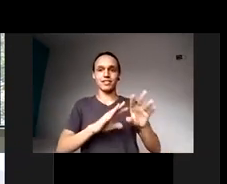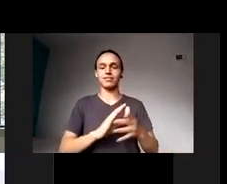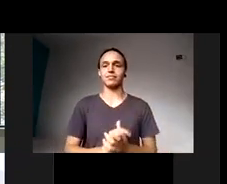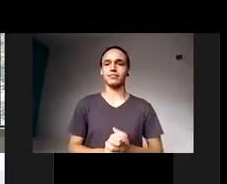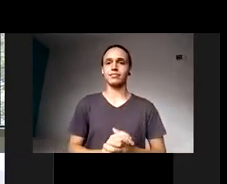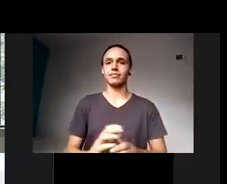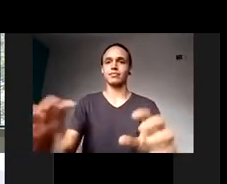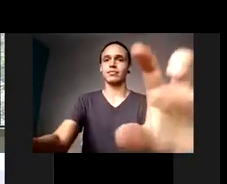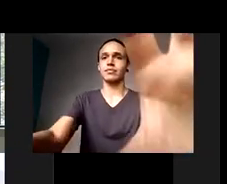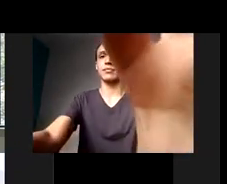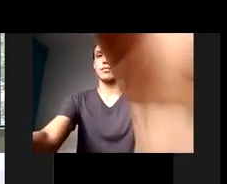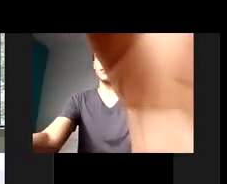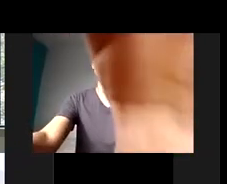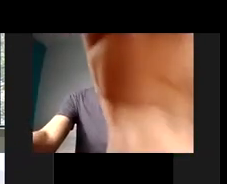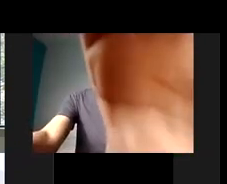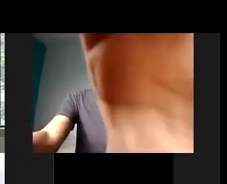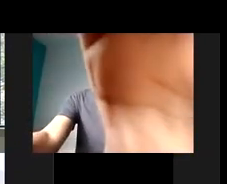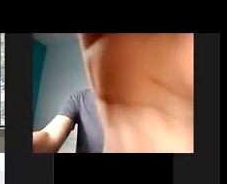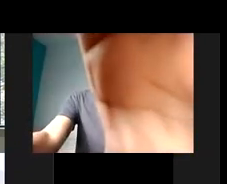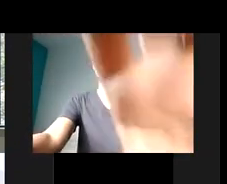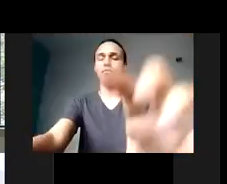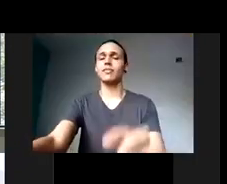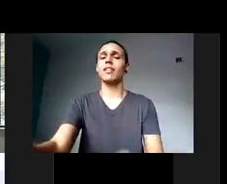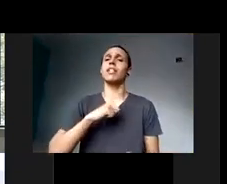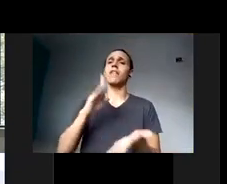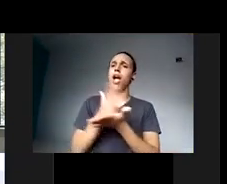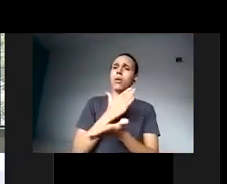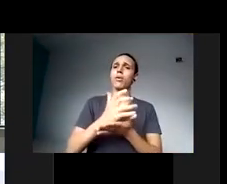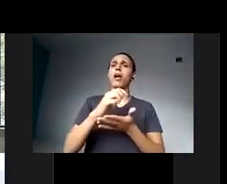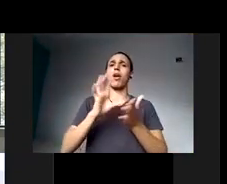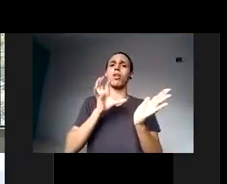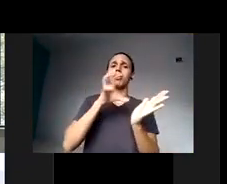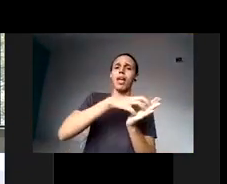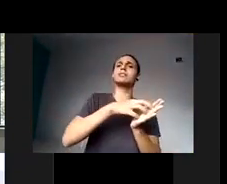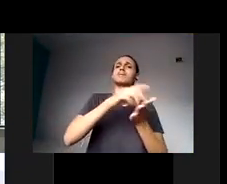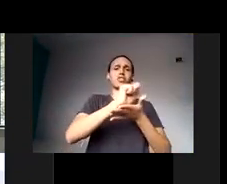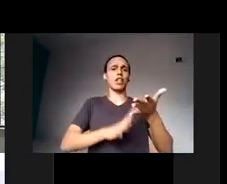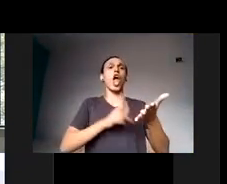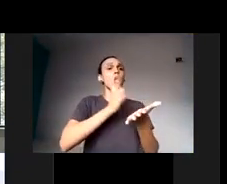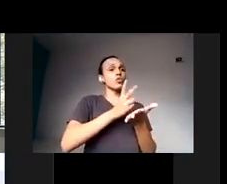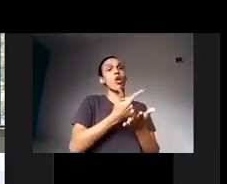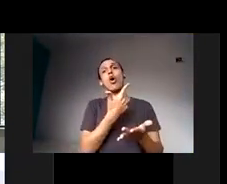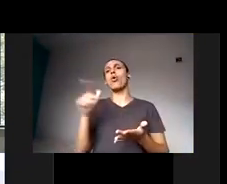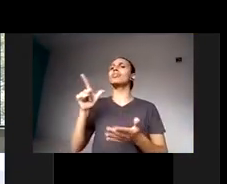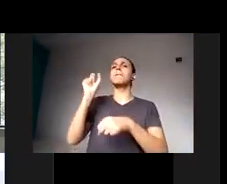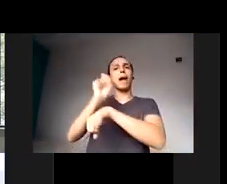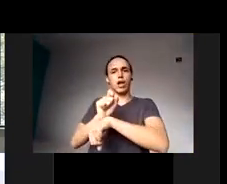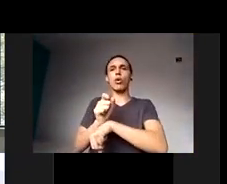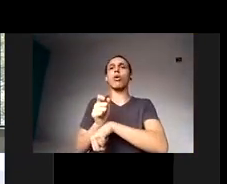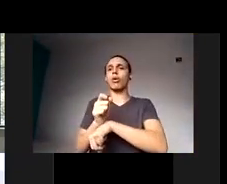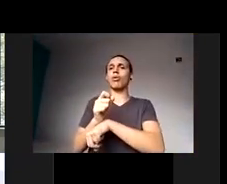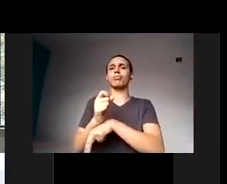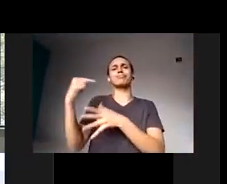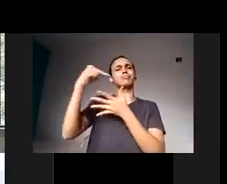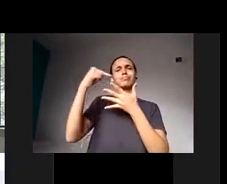algumas unidades mantiveram parte das atividades, outras tiveram que interromper por uma série de motivos, né,